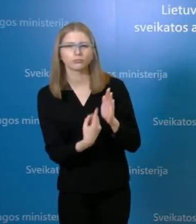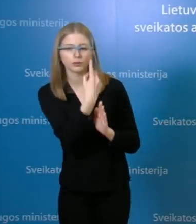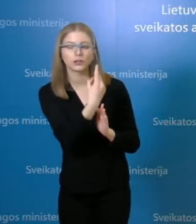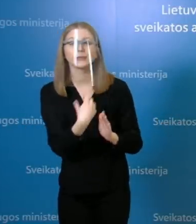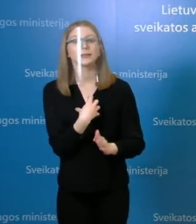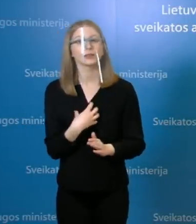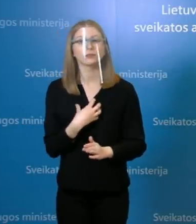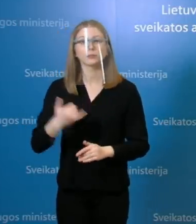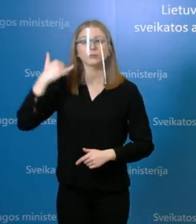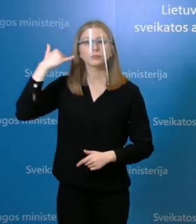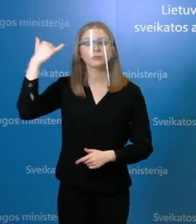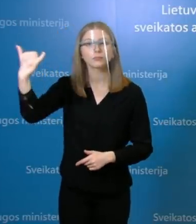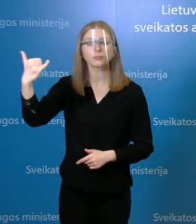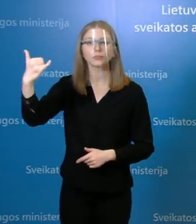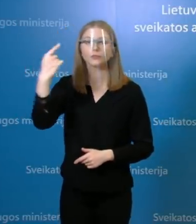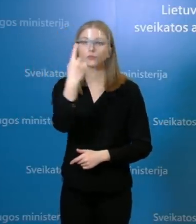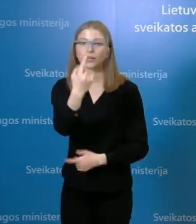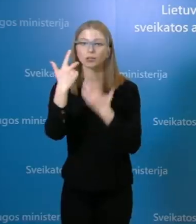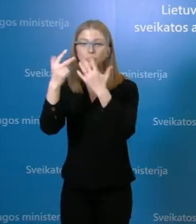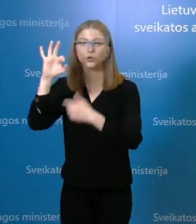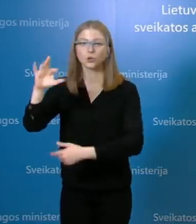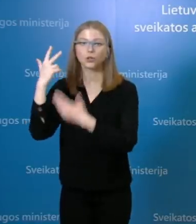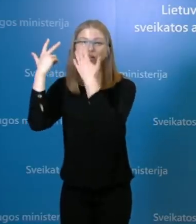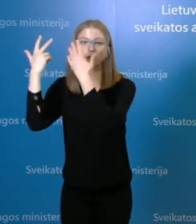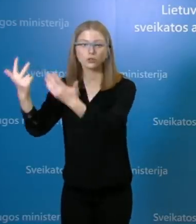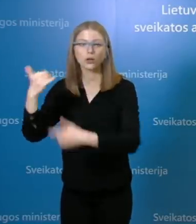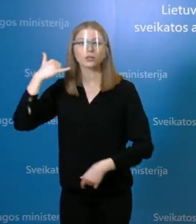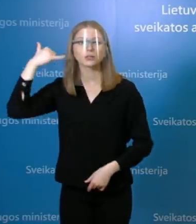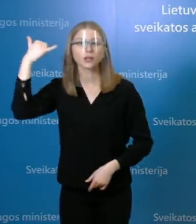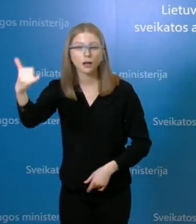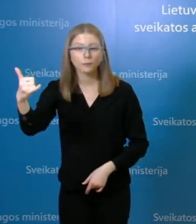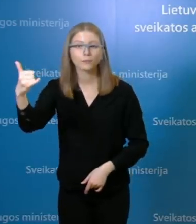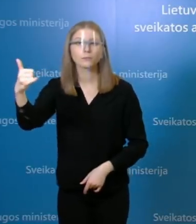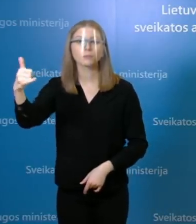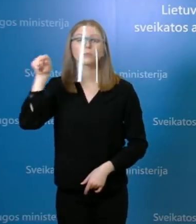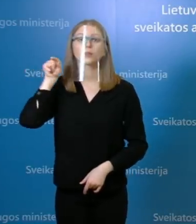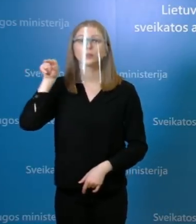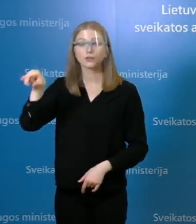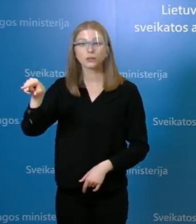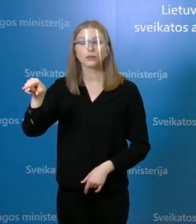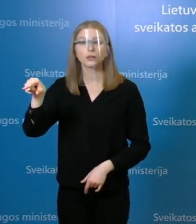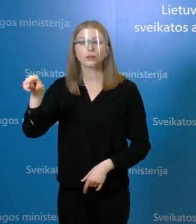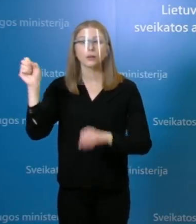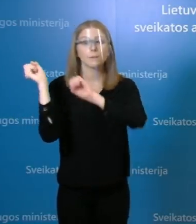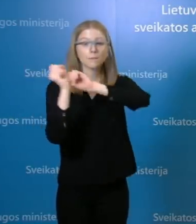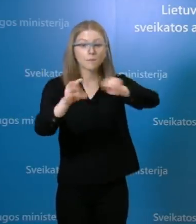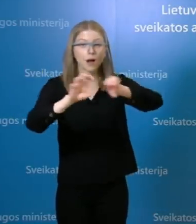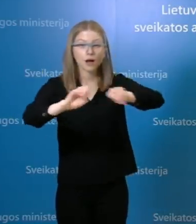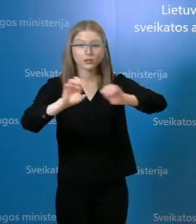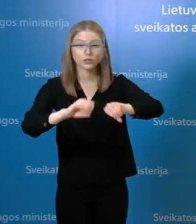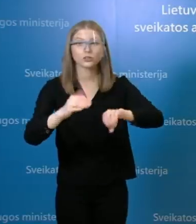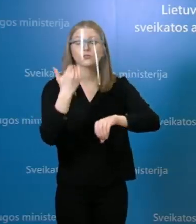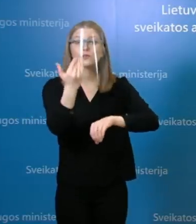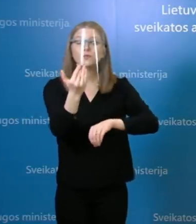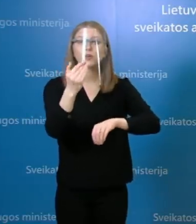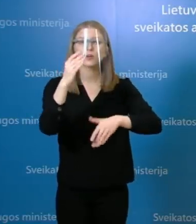liniją, sakykime, 1808 skambinai ir jiems yra laiku išaiškinama lyga. Tai tokiu atveju